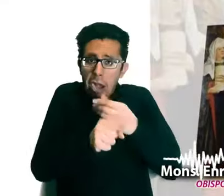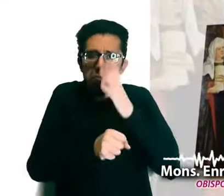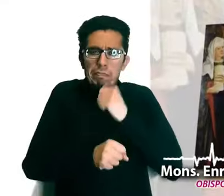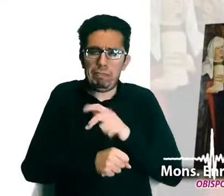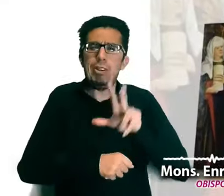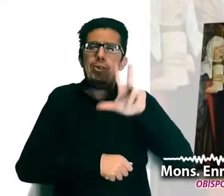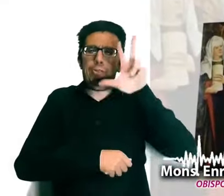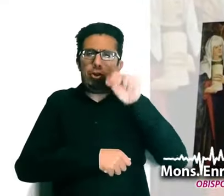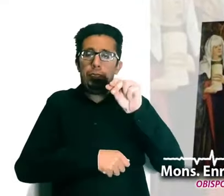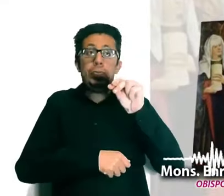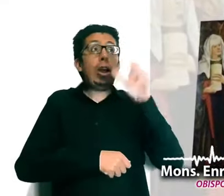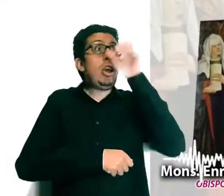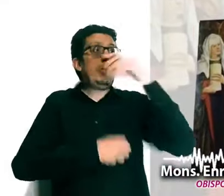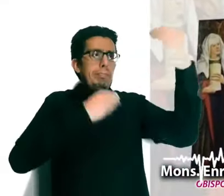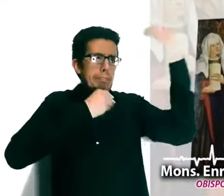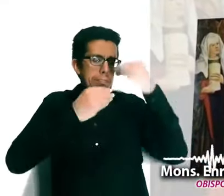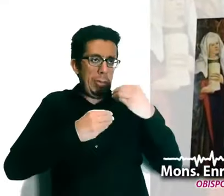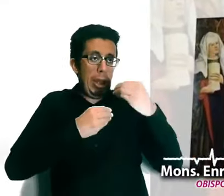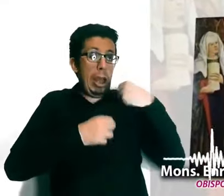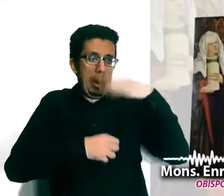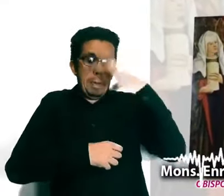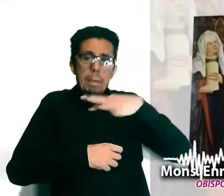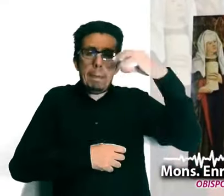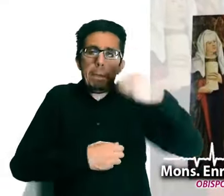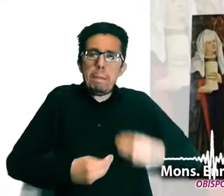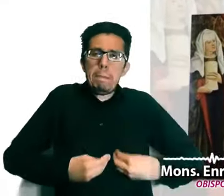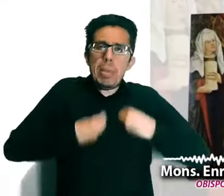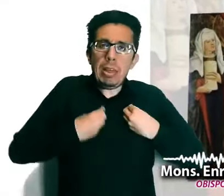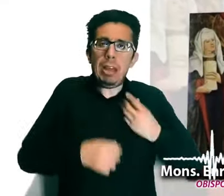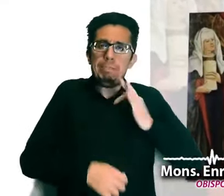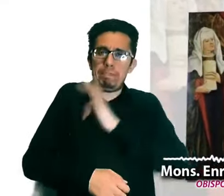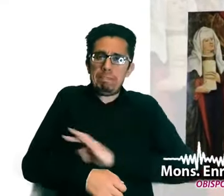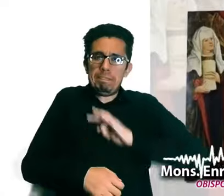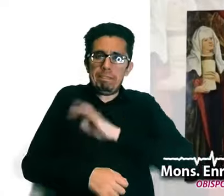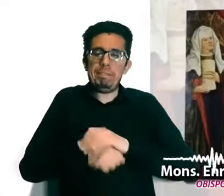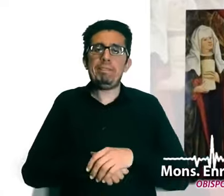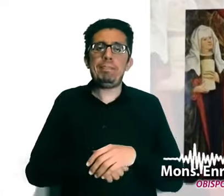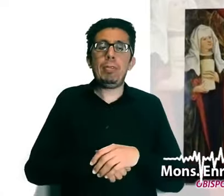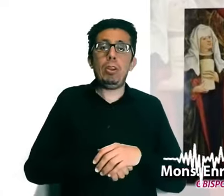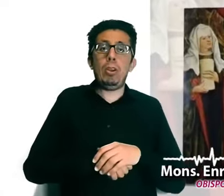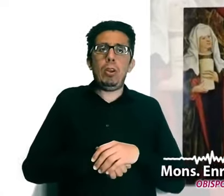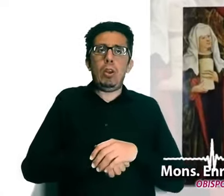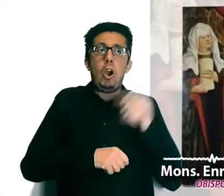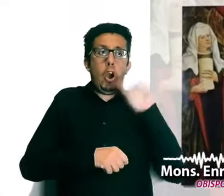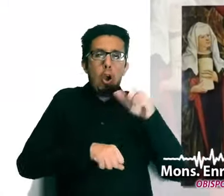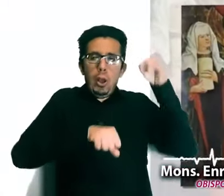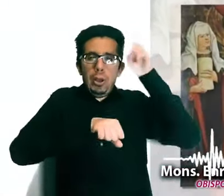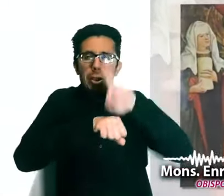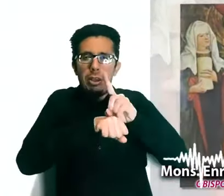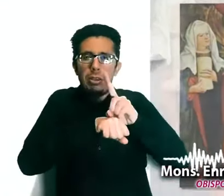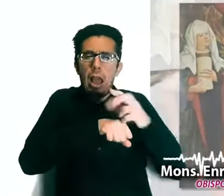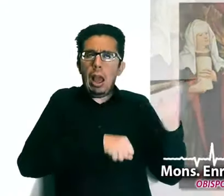creados y llamados a la vida y a la felicidad. Por eso en este día resuena lleno de entusiasmo